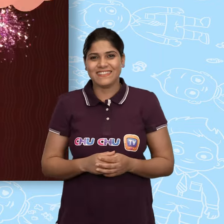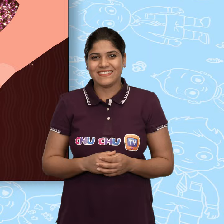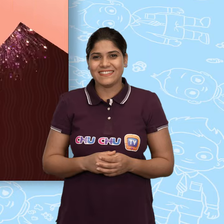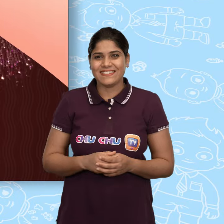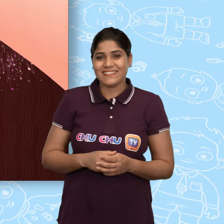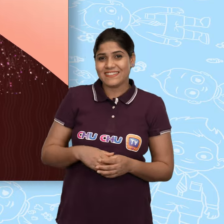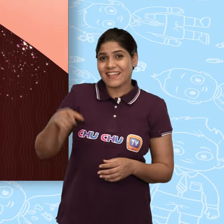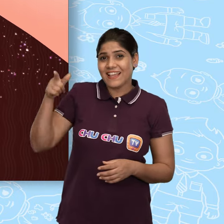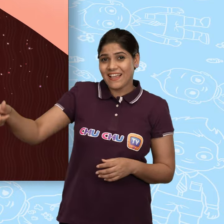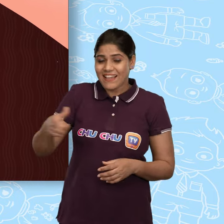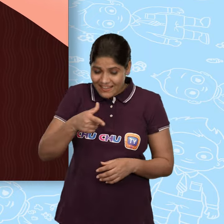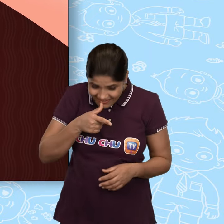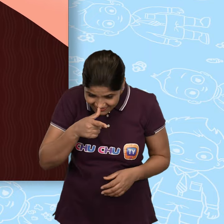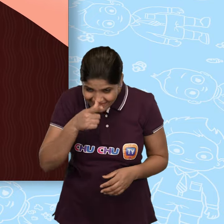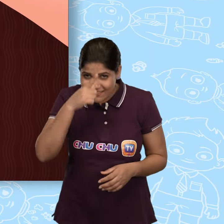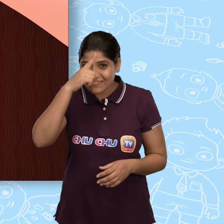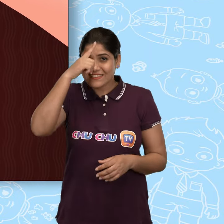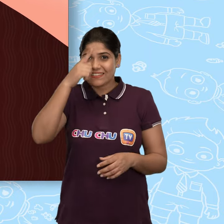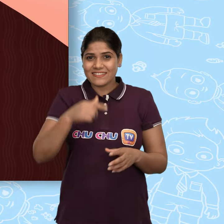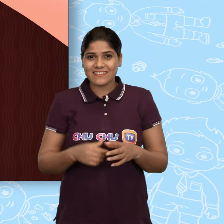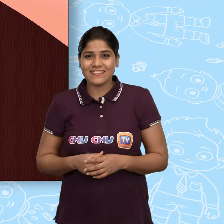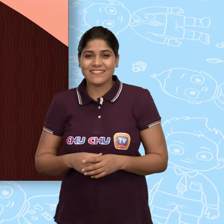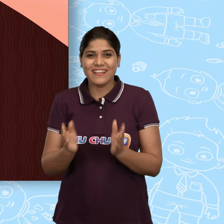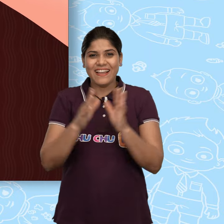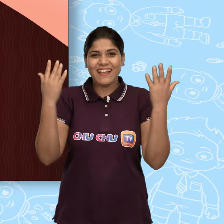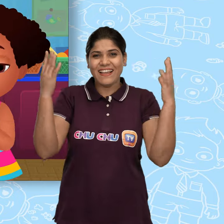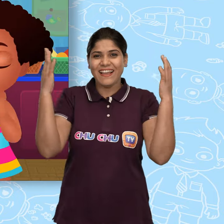ये है एक गेंडा ये